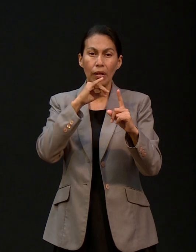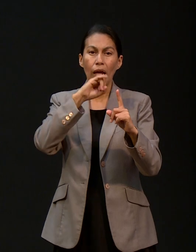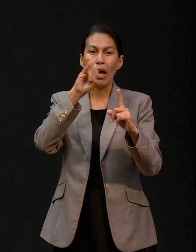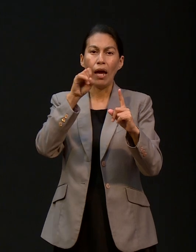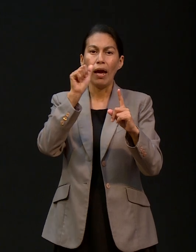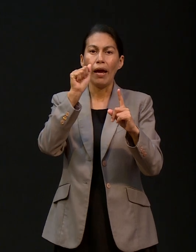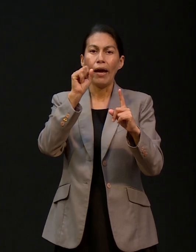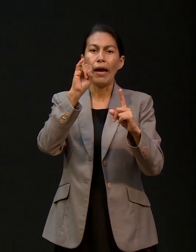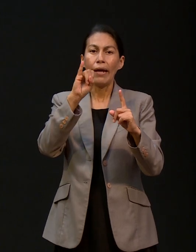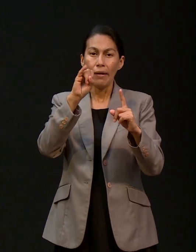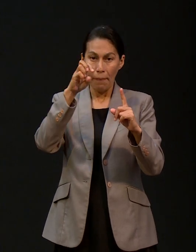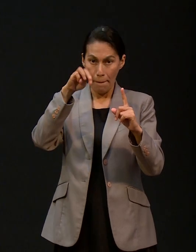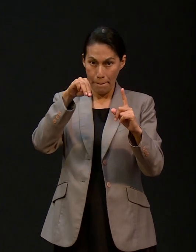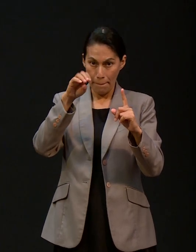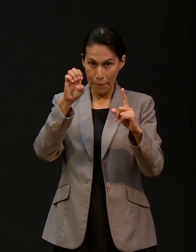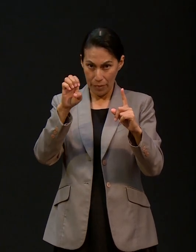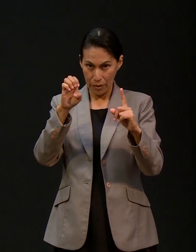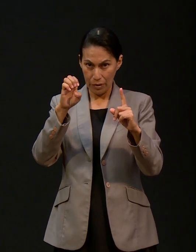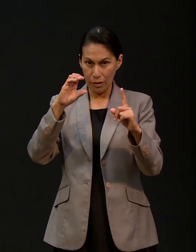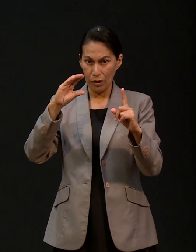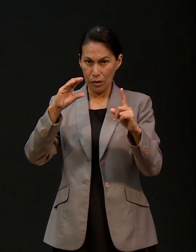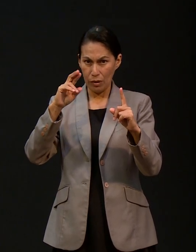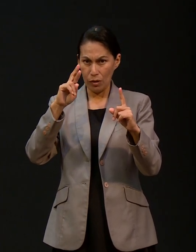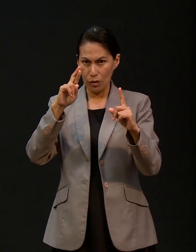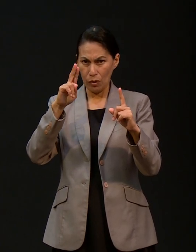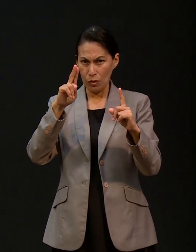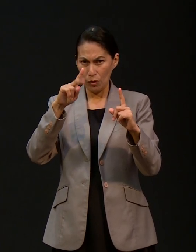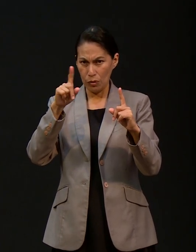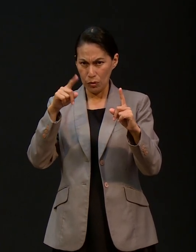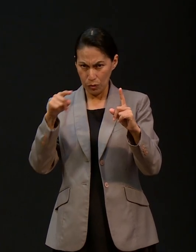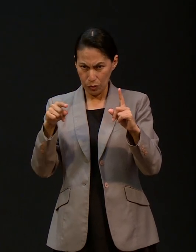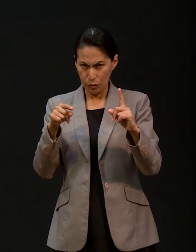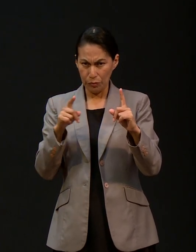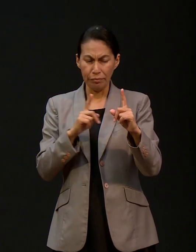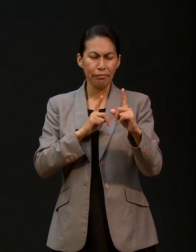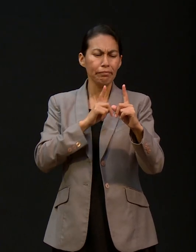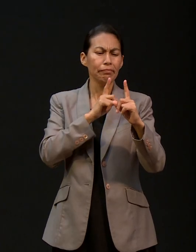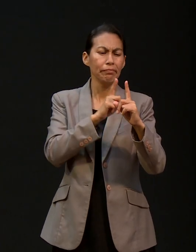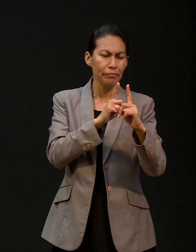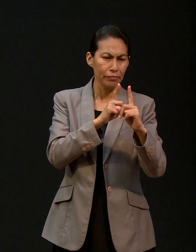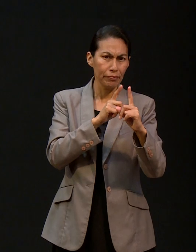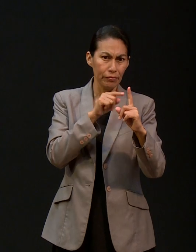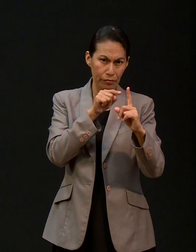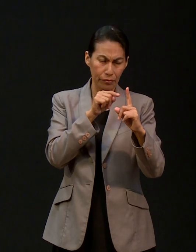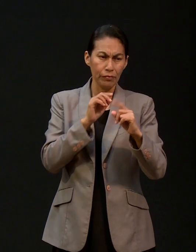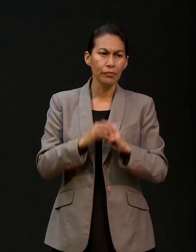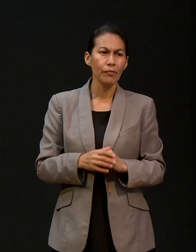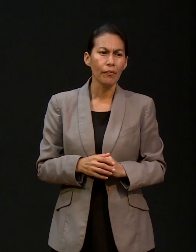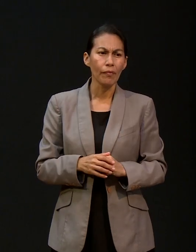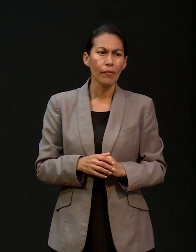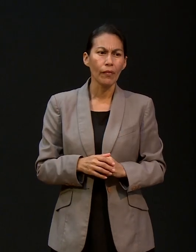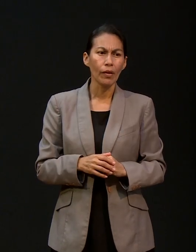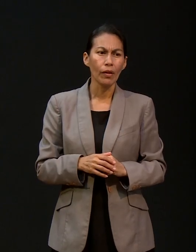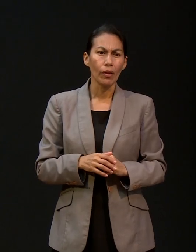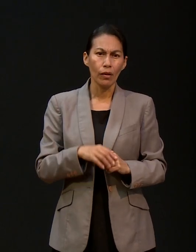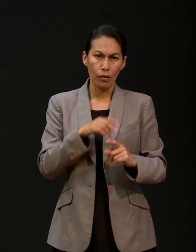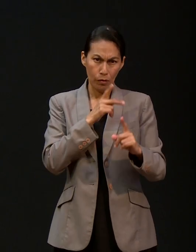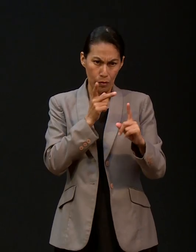Jaime Cruz. El pastor Jaime Cruz. Años después me lo encontré y le pregunté del evento. Y es curioso porque él me dijo que no se